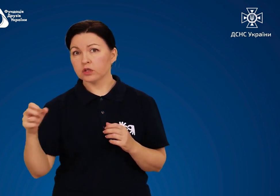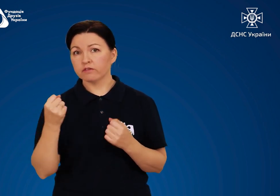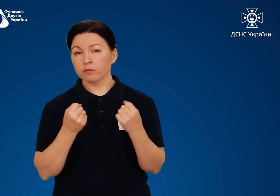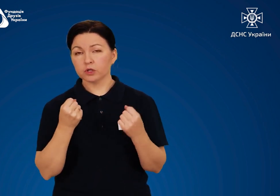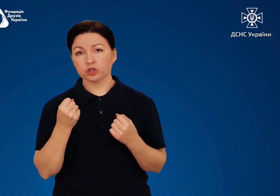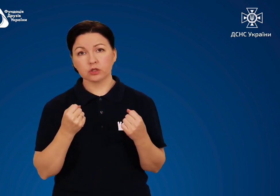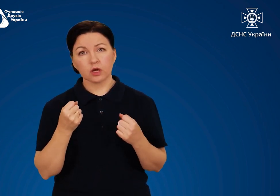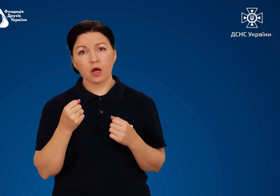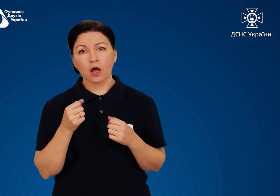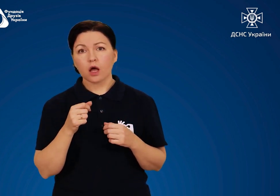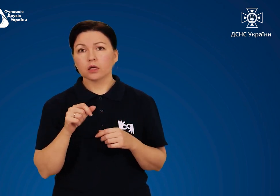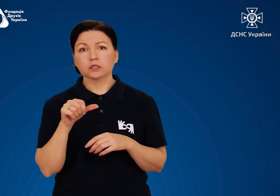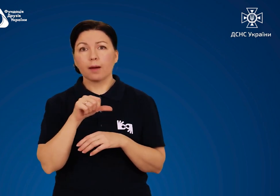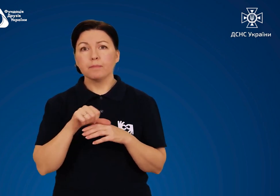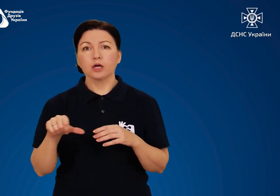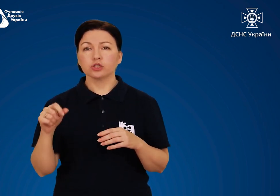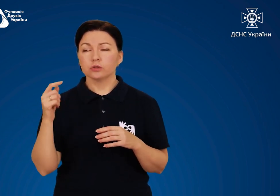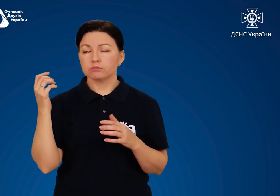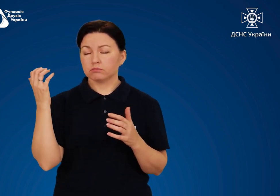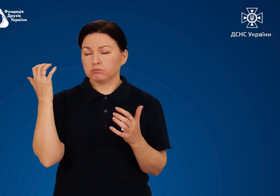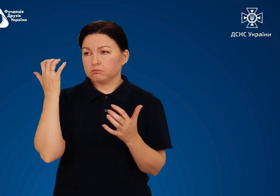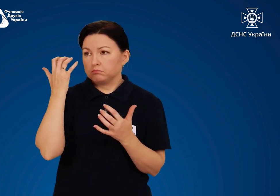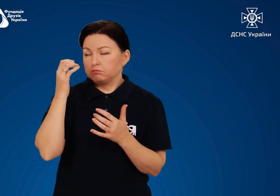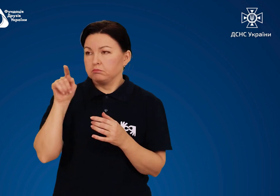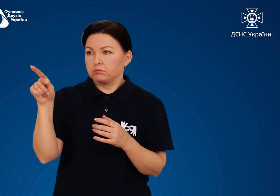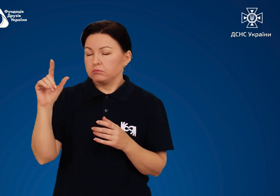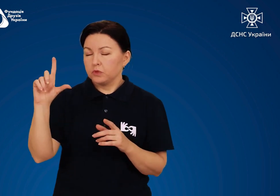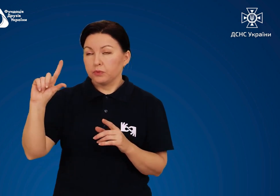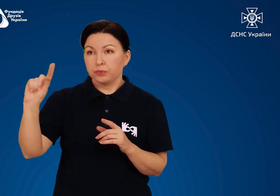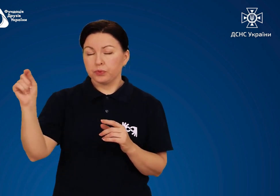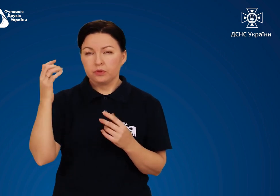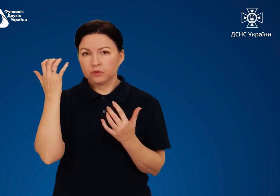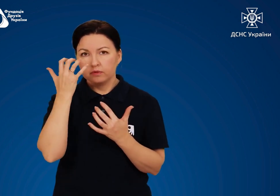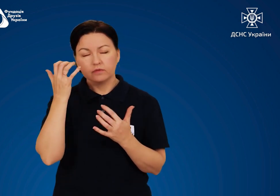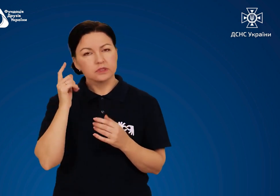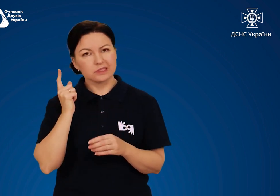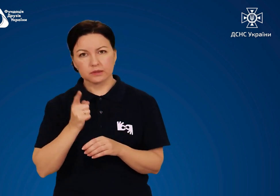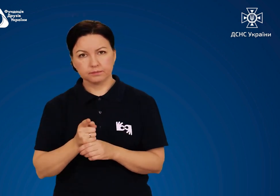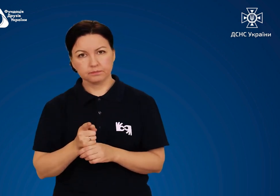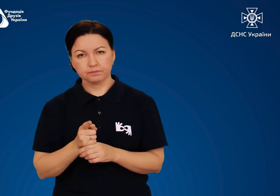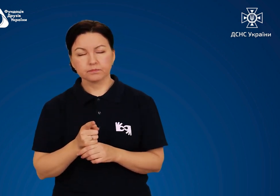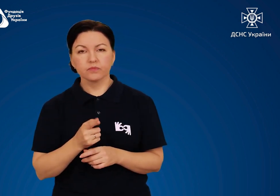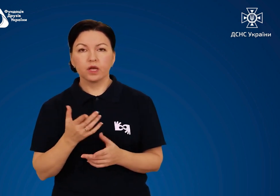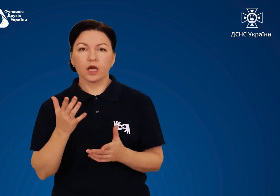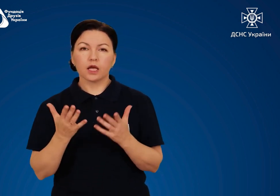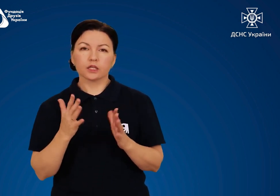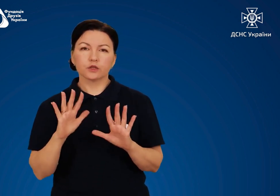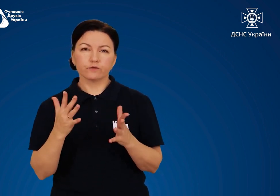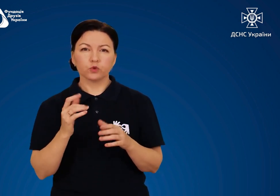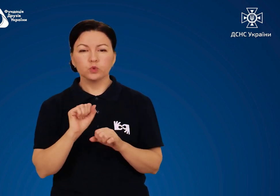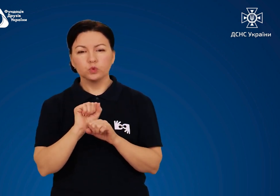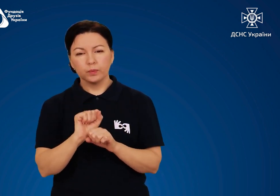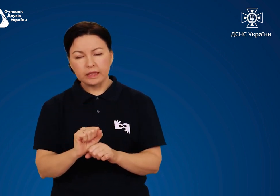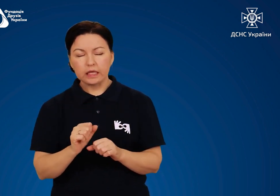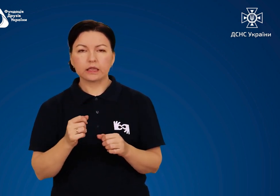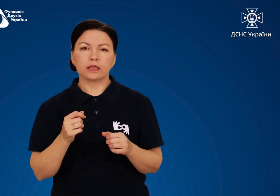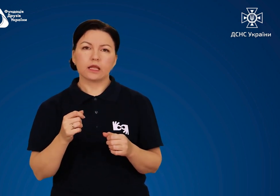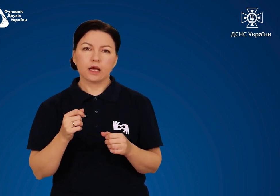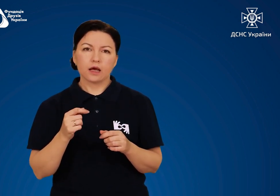машини за межі видимості. Зупинившись на дорозі, подайте сигнал тривоги